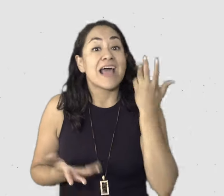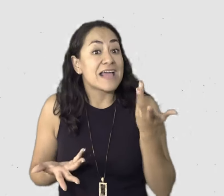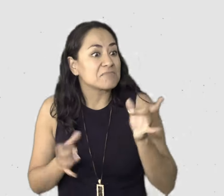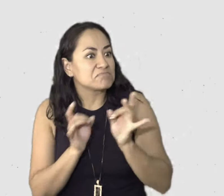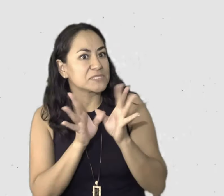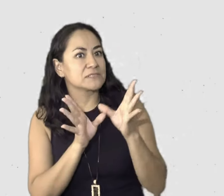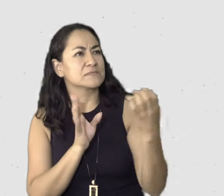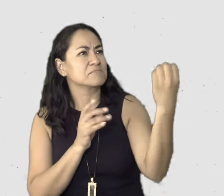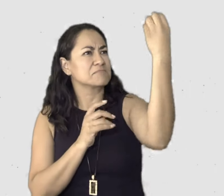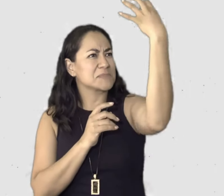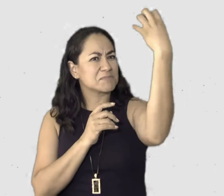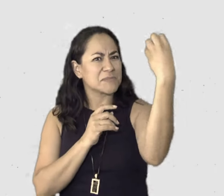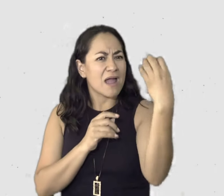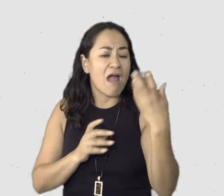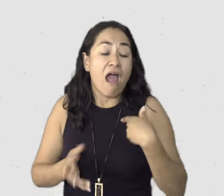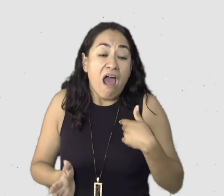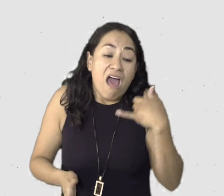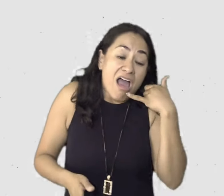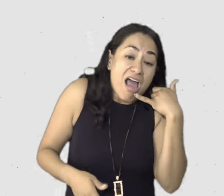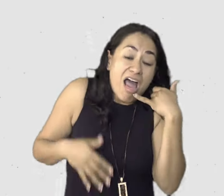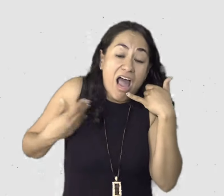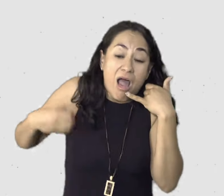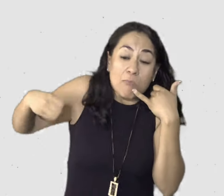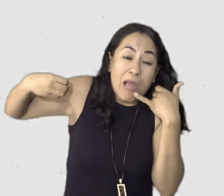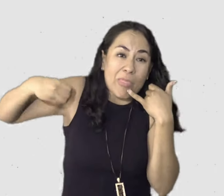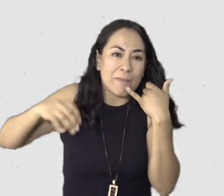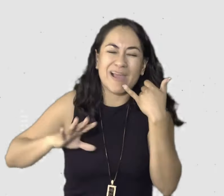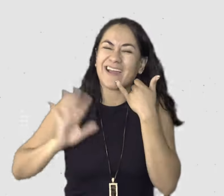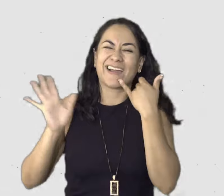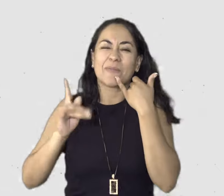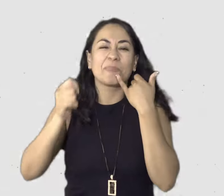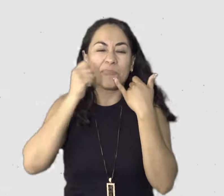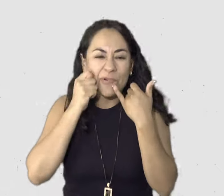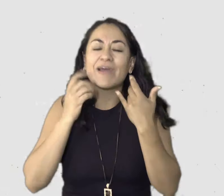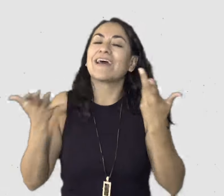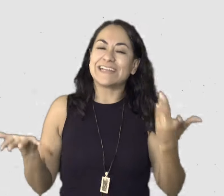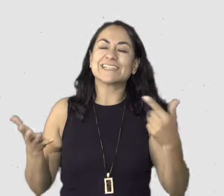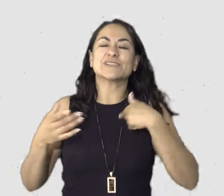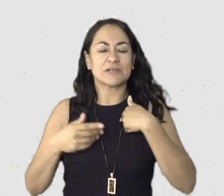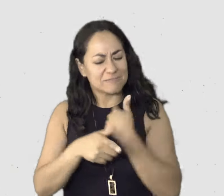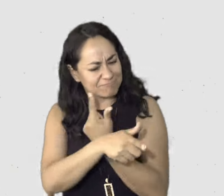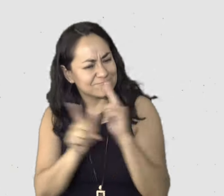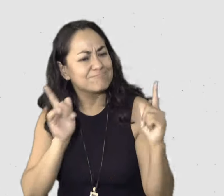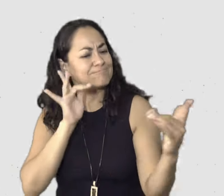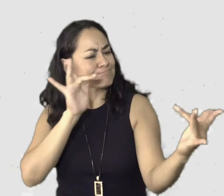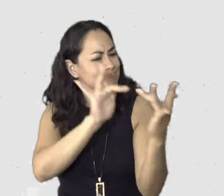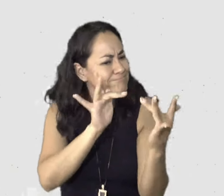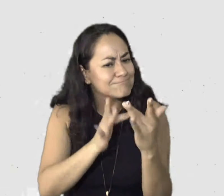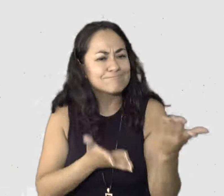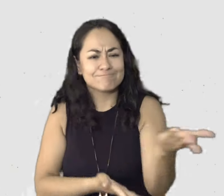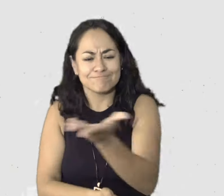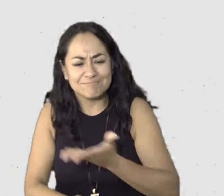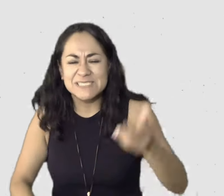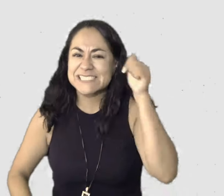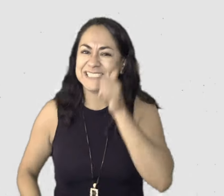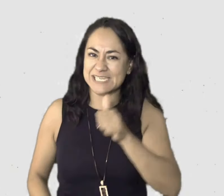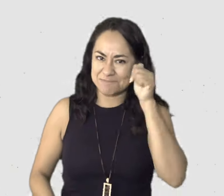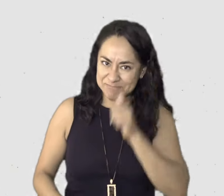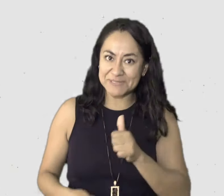corriendo o algo así, está padrísimo aportar para poder recibir. Entonces, esa sería como la idea de destacar. Si tienes una